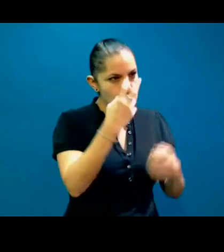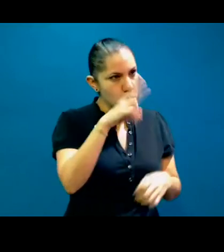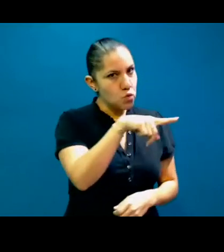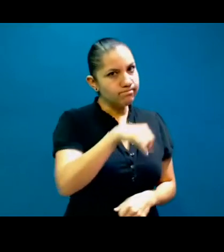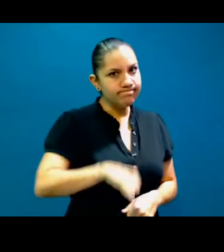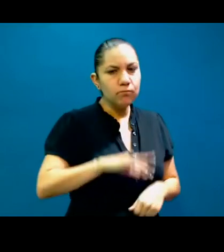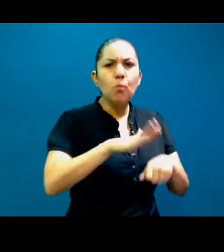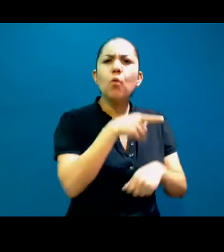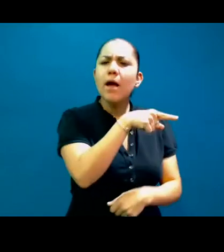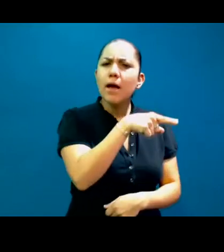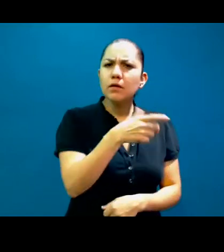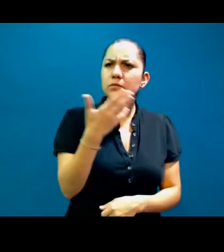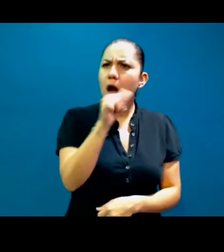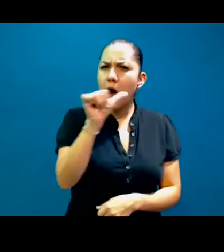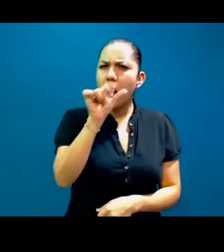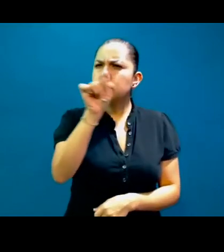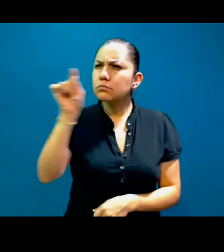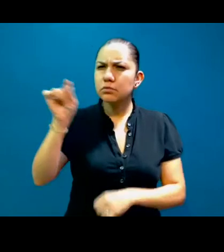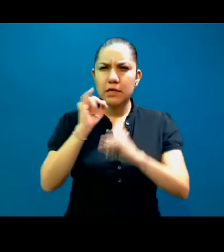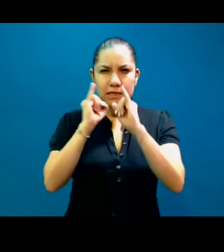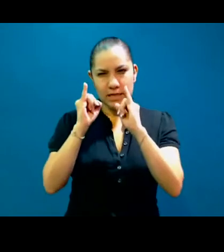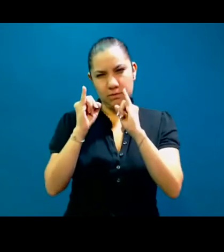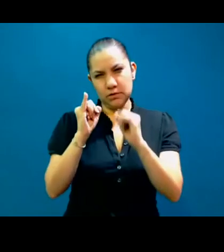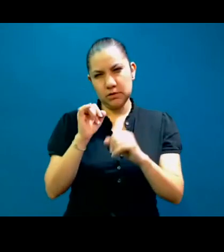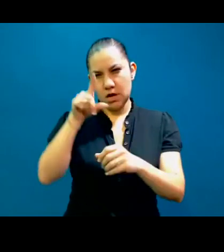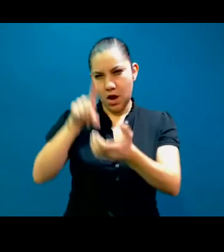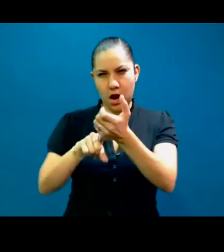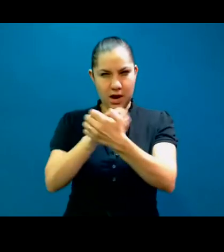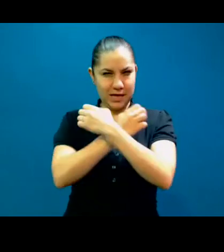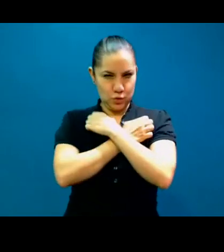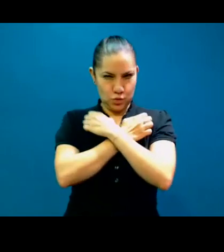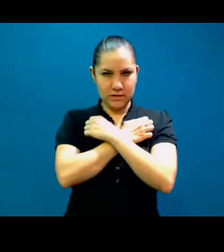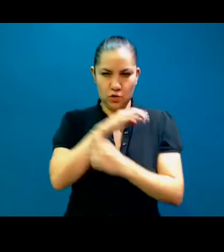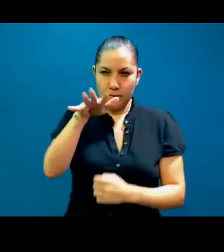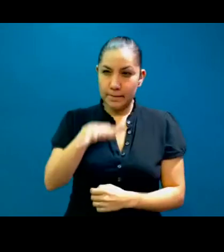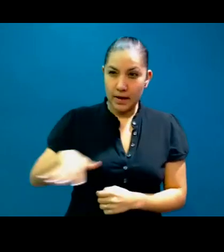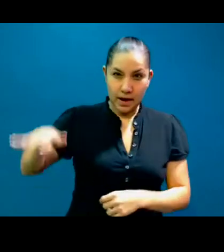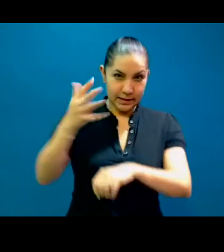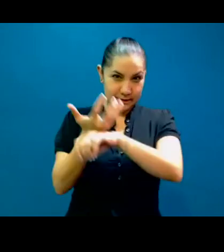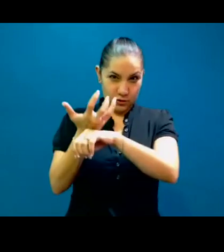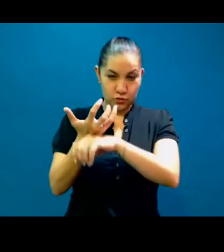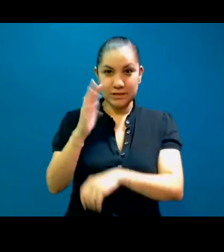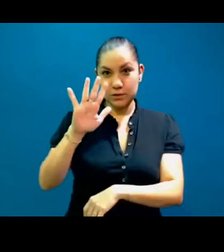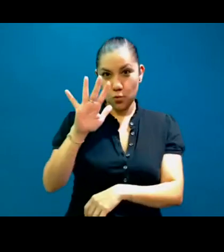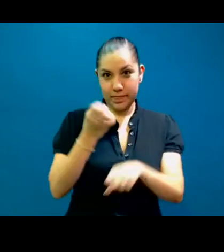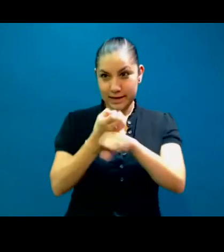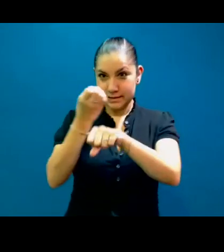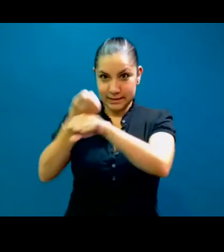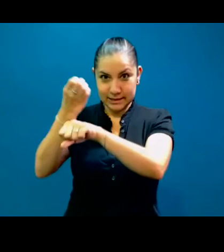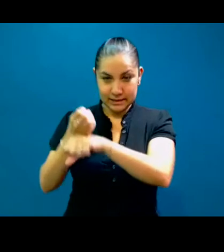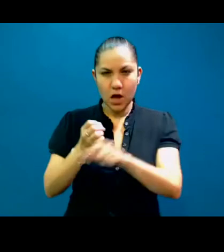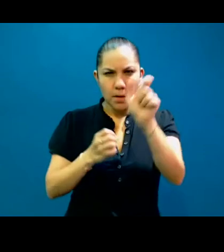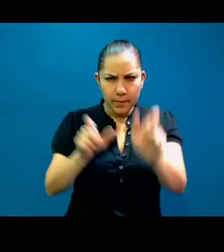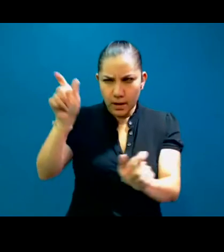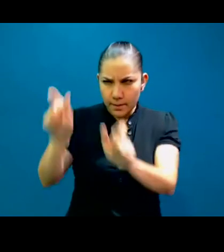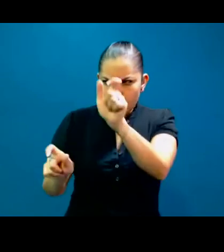intérpretes que trabajan en la educación en los en cada uno de los 50 estados de Estados Unidos, dándose cuenta de que no todos tenemos ni el